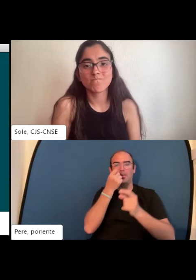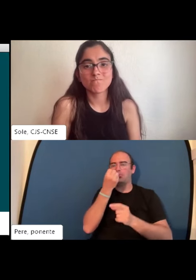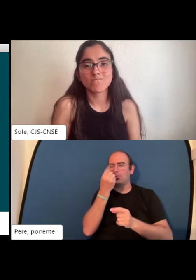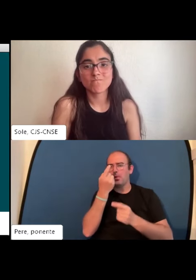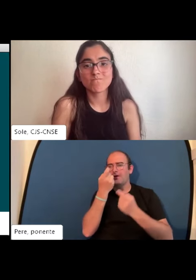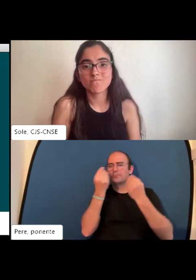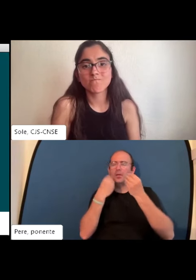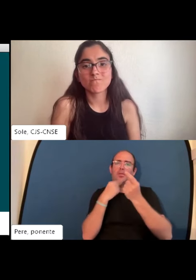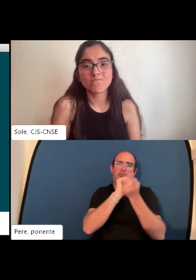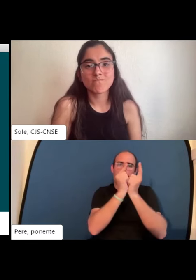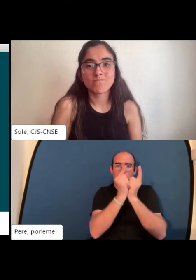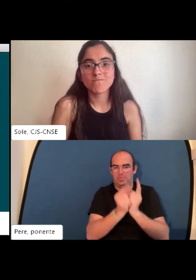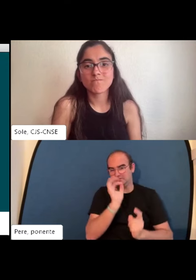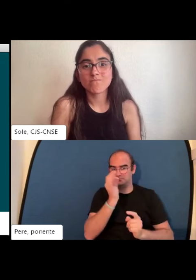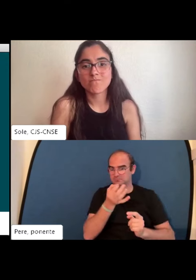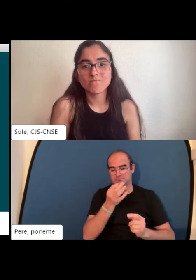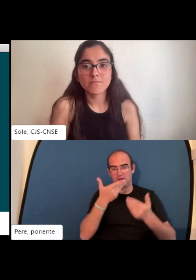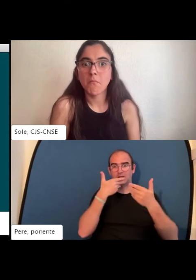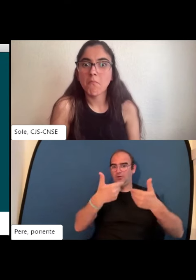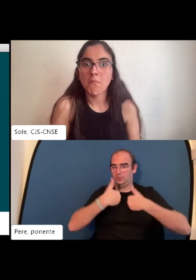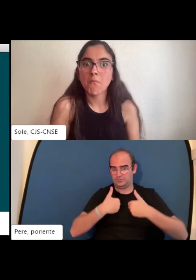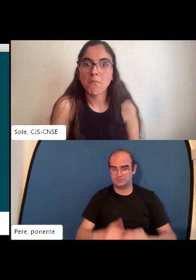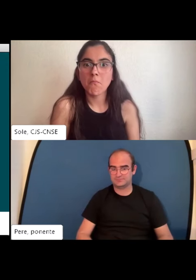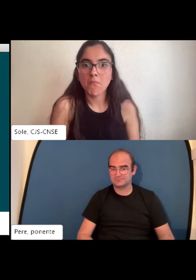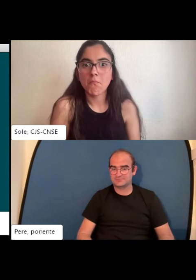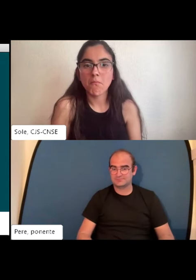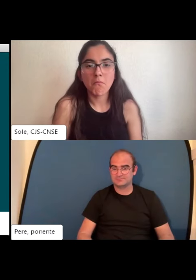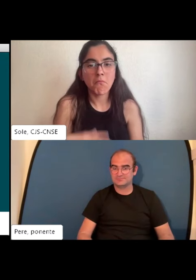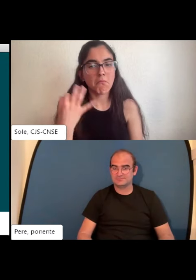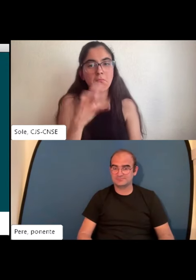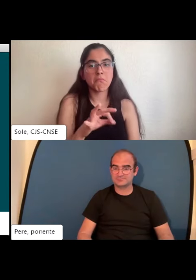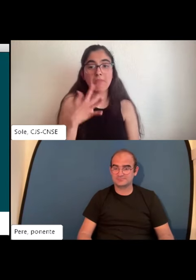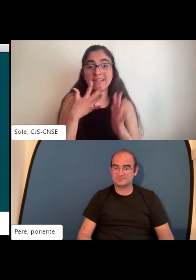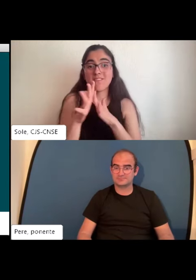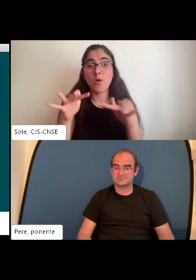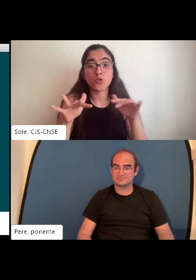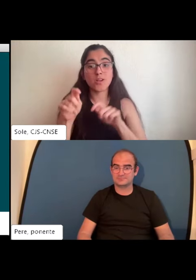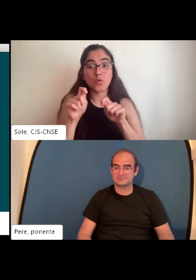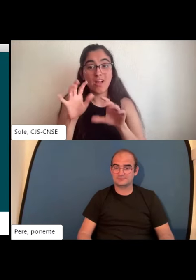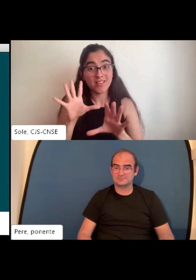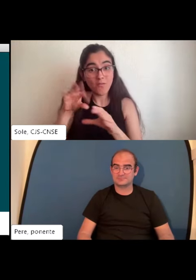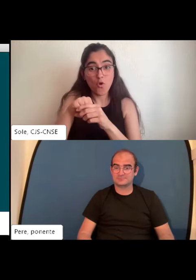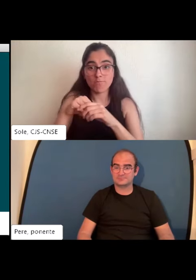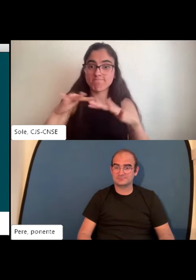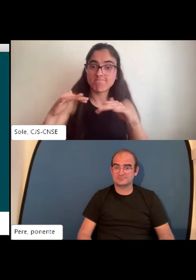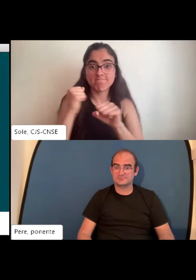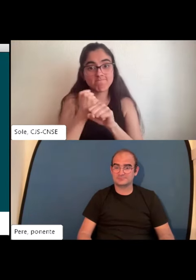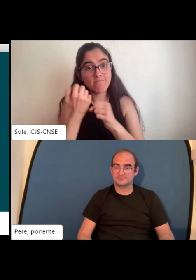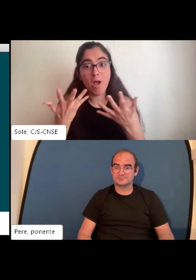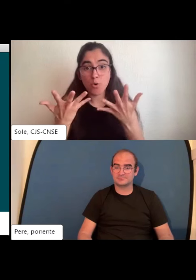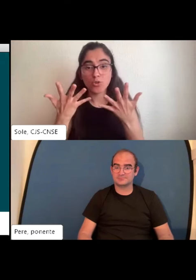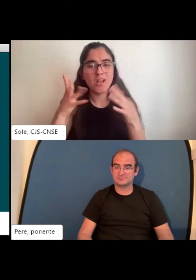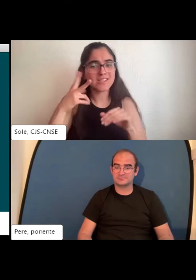darme por vencido lo utilicé mucho en el asociacionismo y a mí me ayudó bastante curioso o sea que